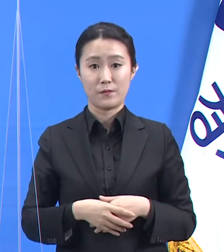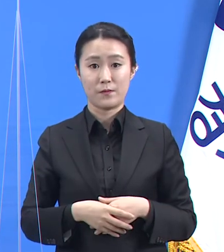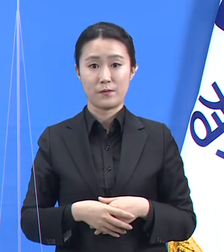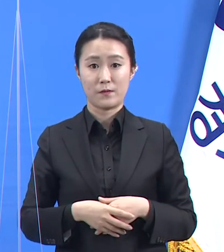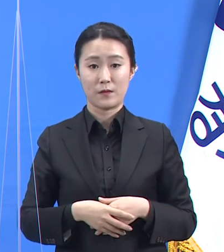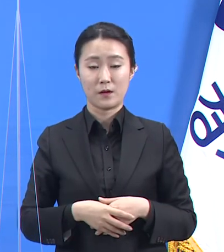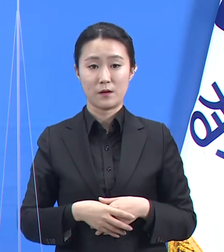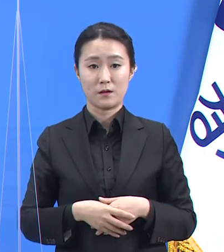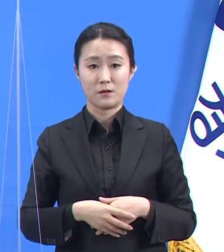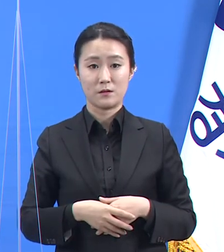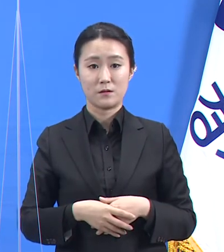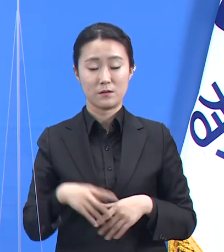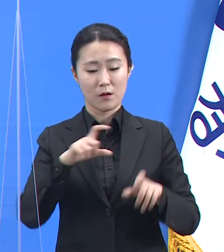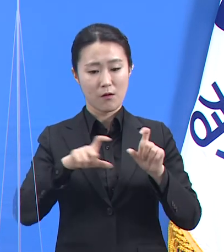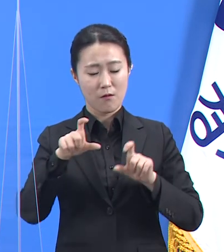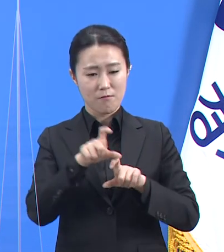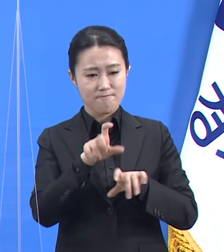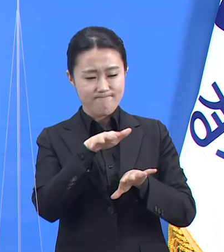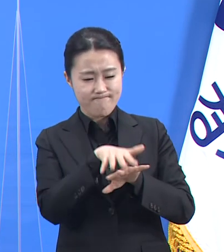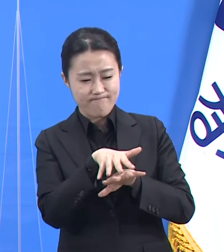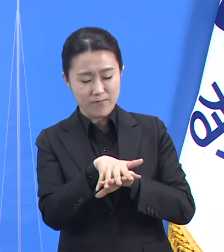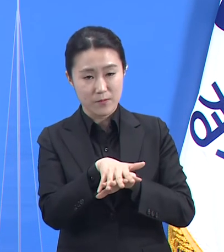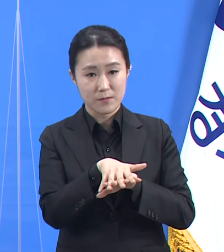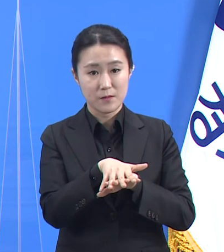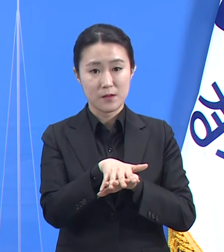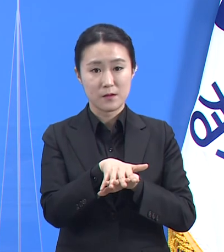체계적으로 사업을 수행해 가겠습니다.